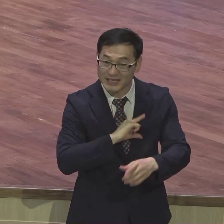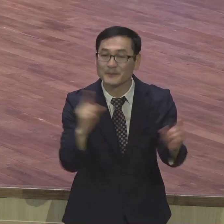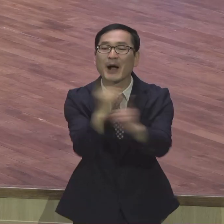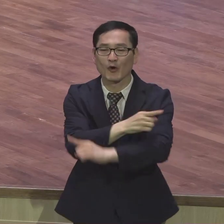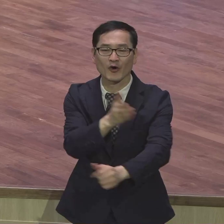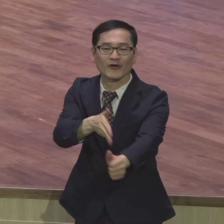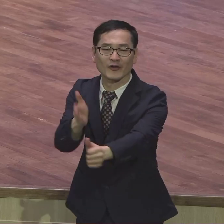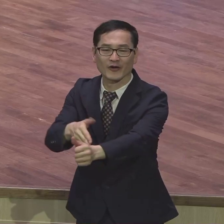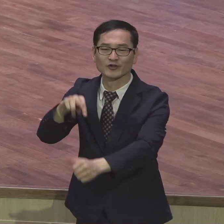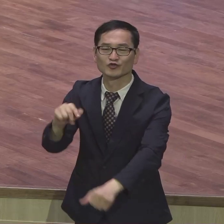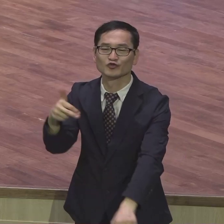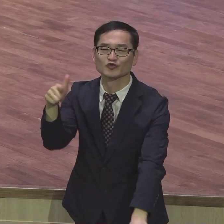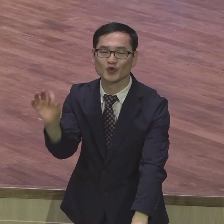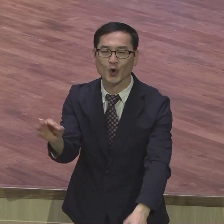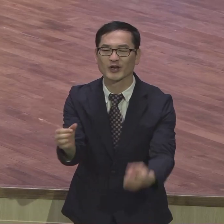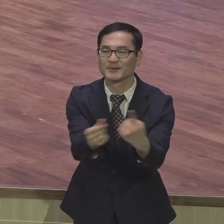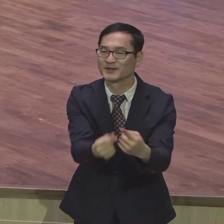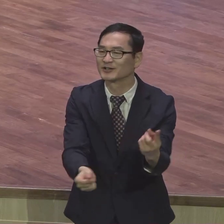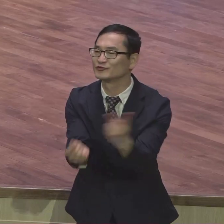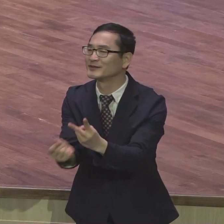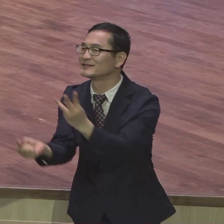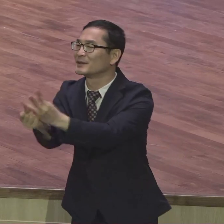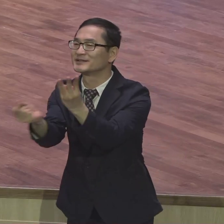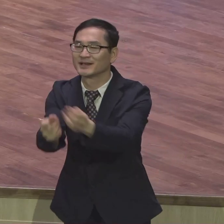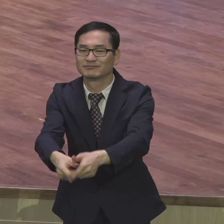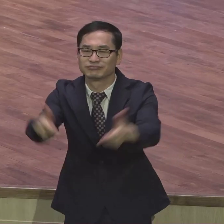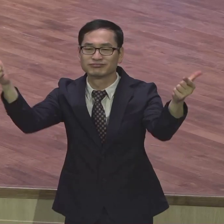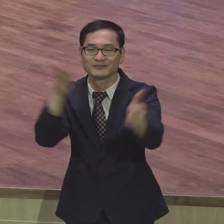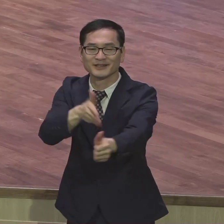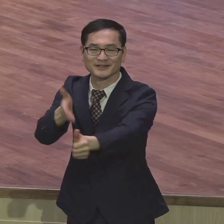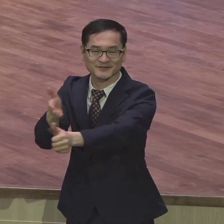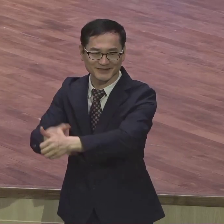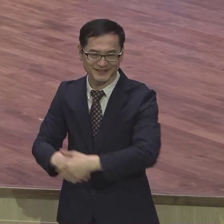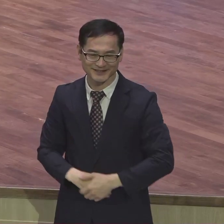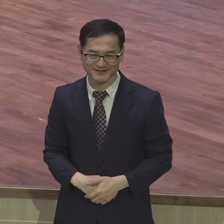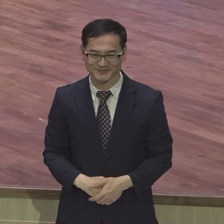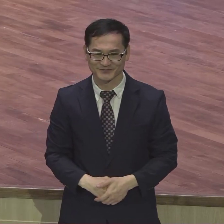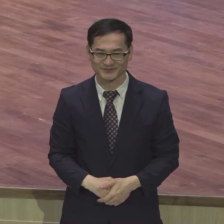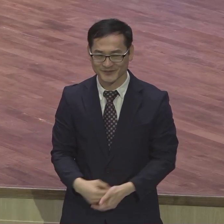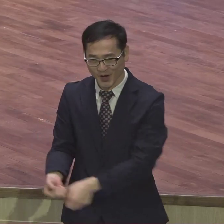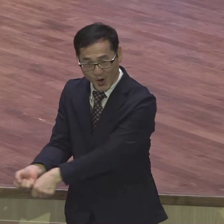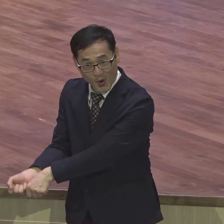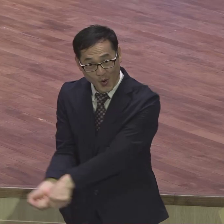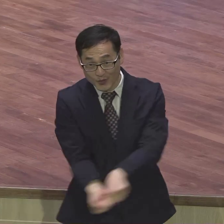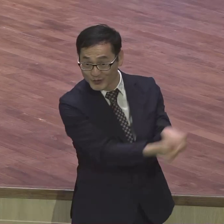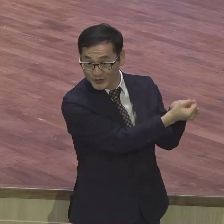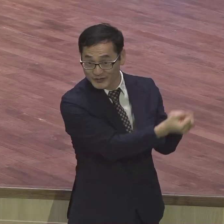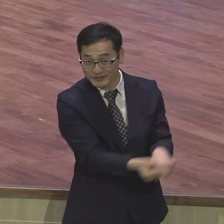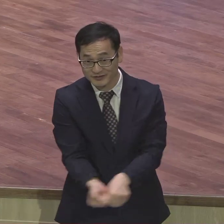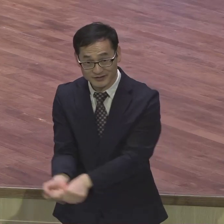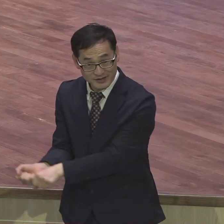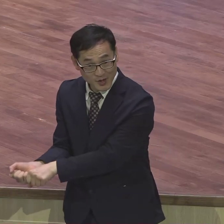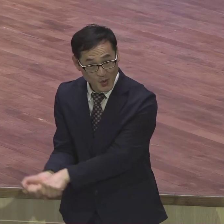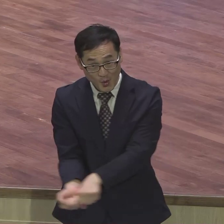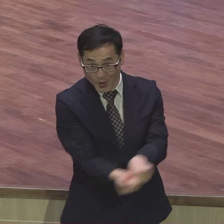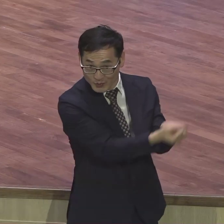제1순종 제2순종 제3순종 우리나라 골프 보면요 김정은 식스라고 있어요 식스